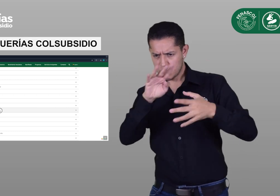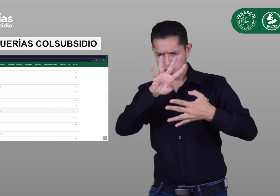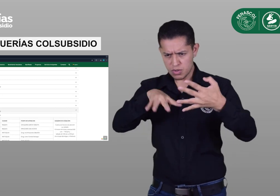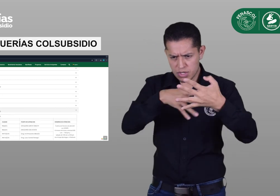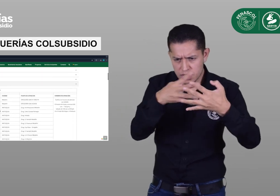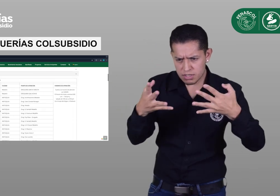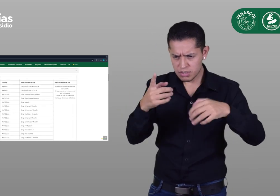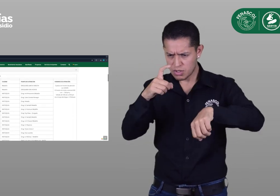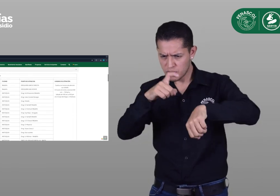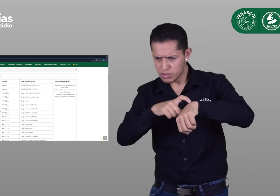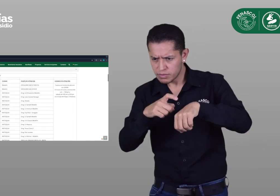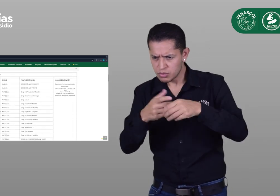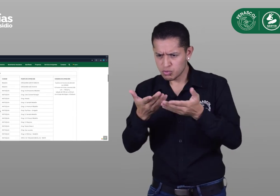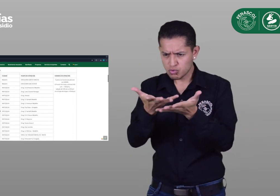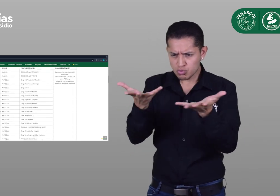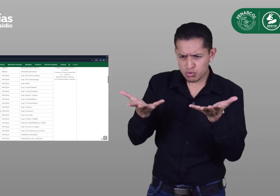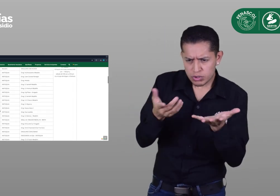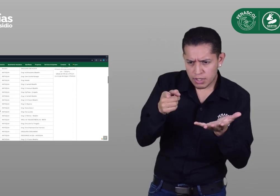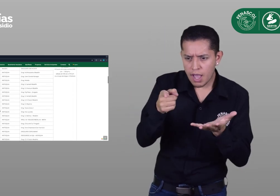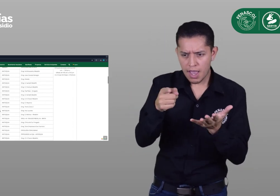información de cada punto con su horario.